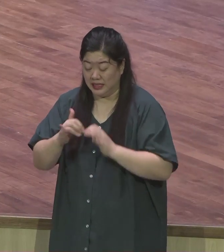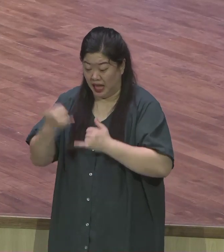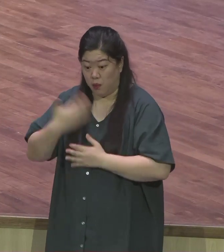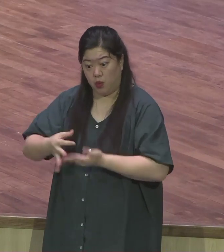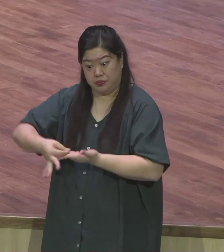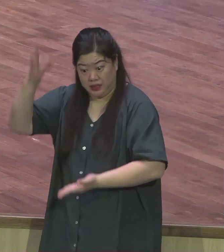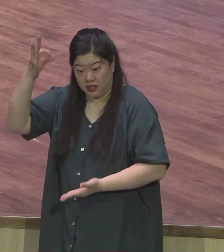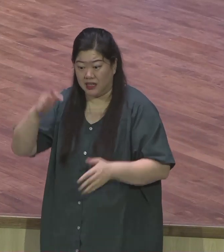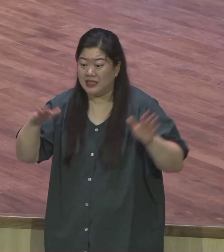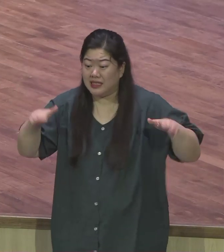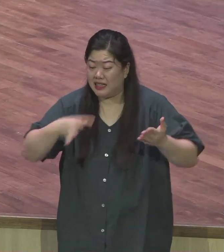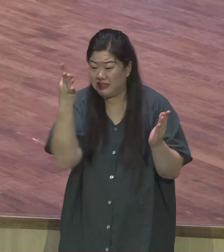팔린다고 했습니다